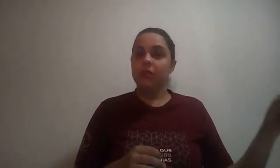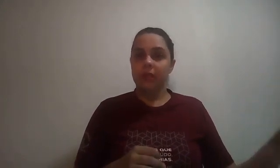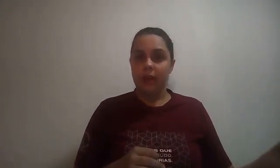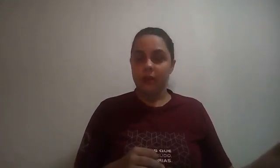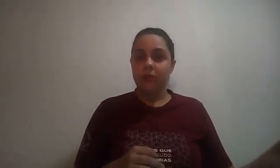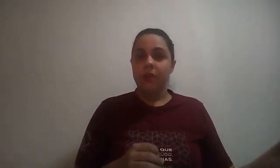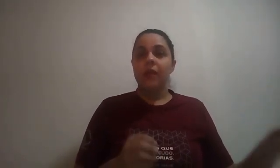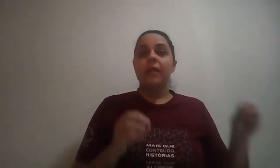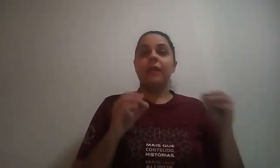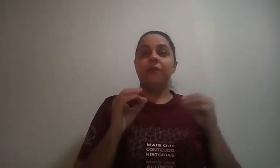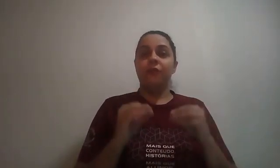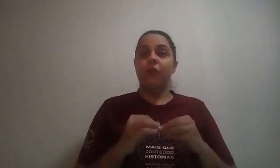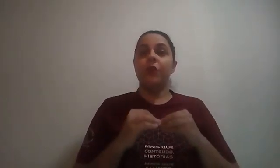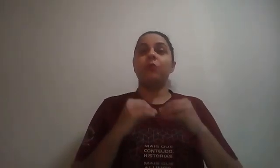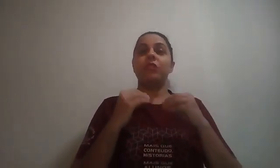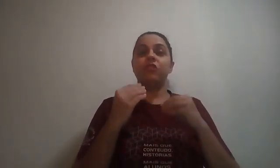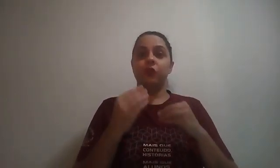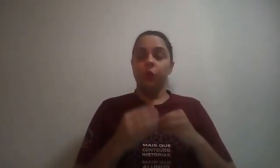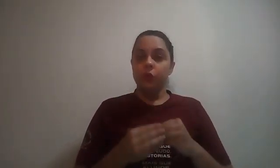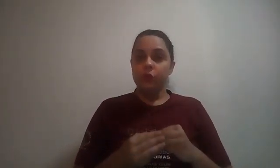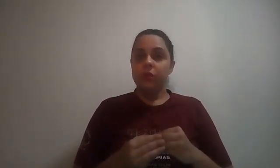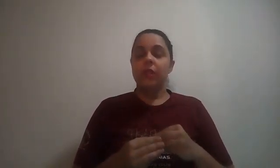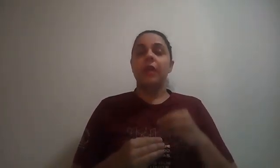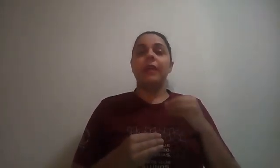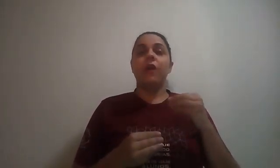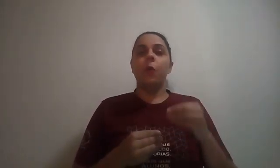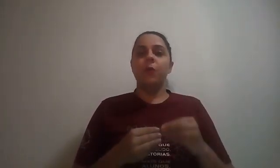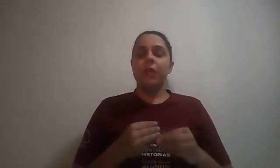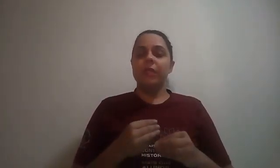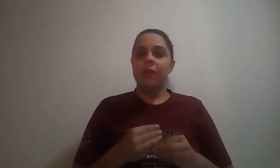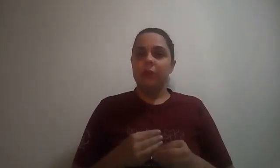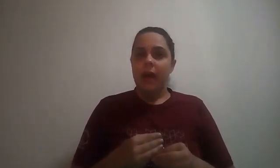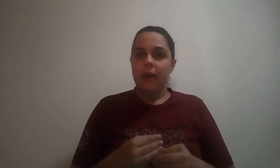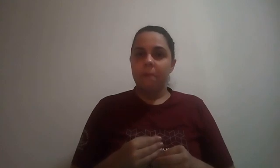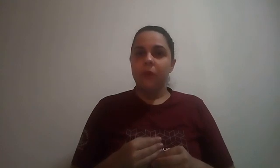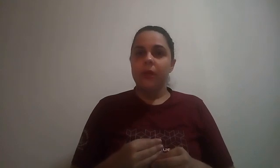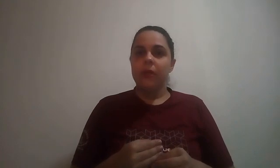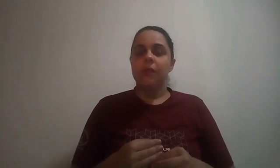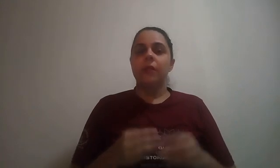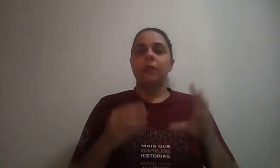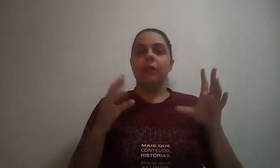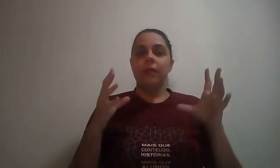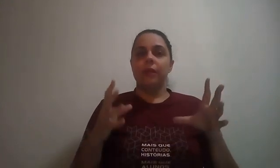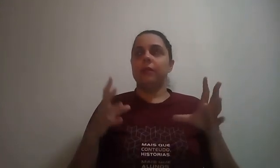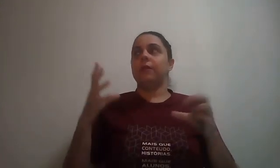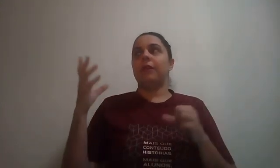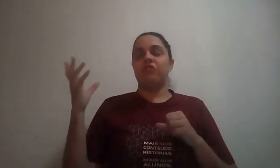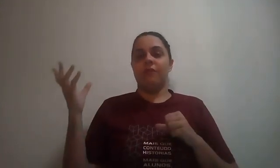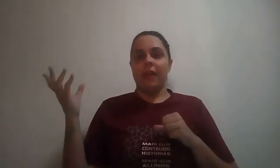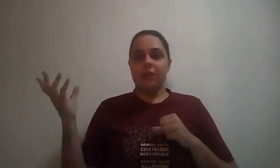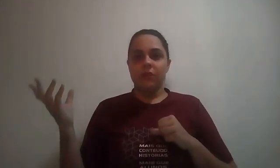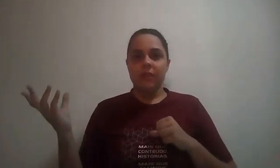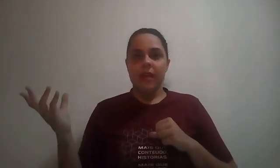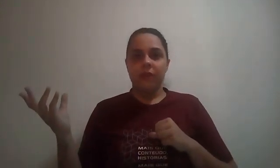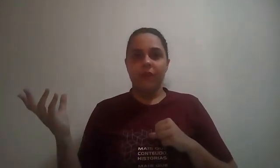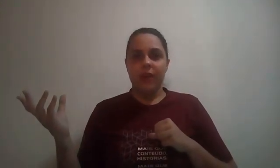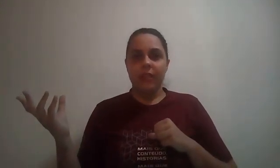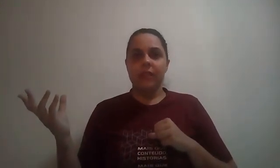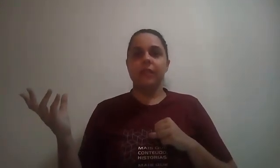zero, que foi os estudos e a compreensão da época diante das navegações que eram feitas,